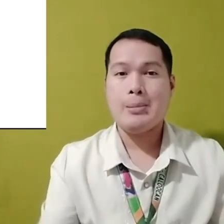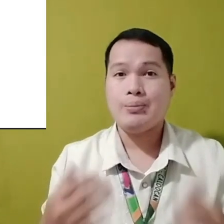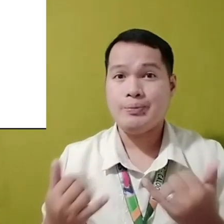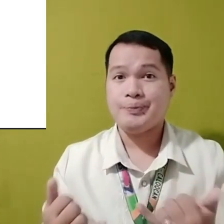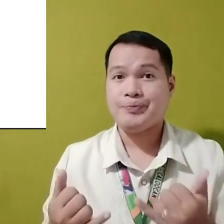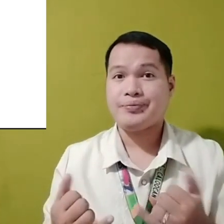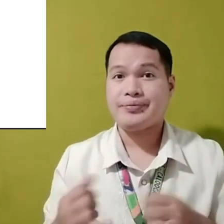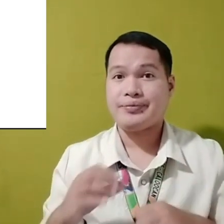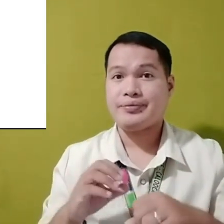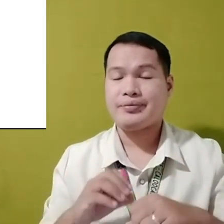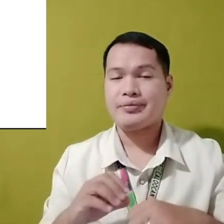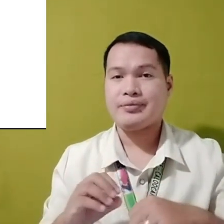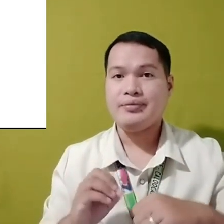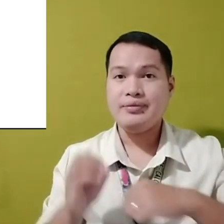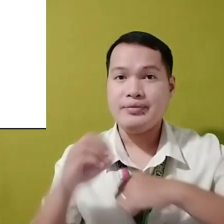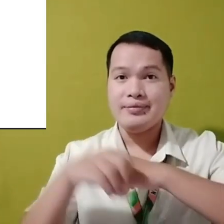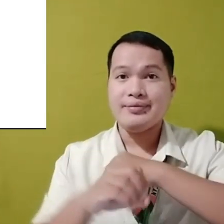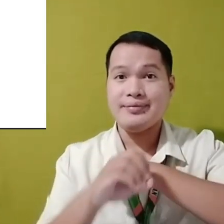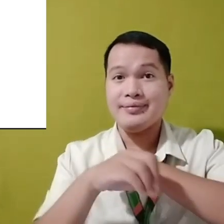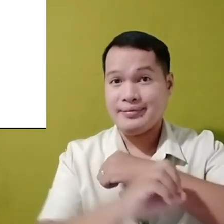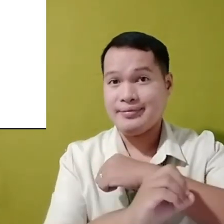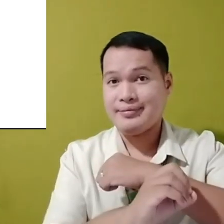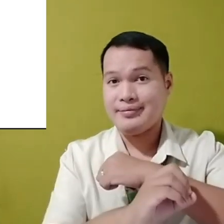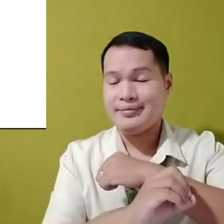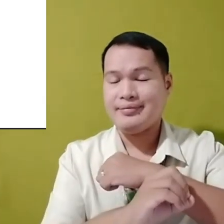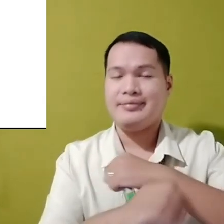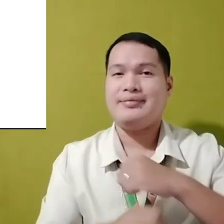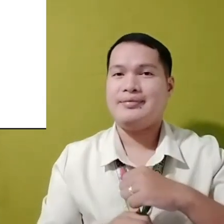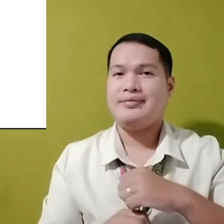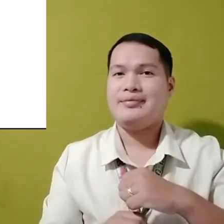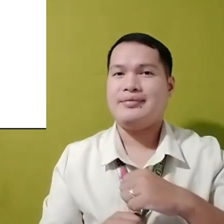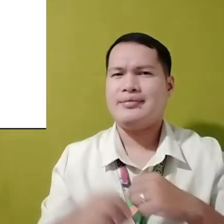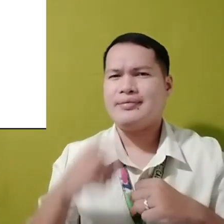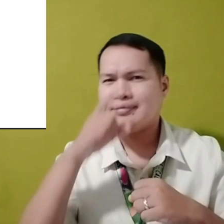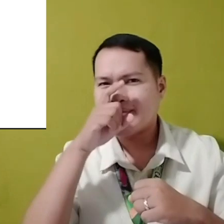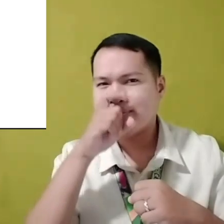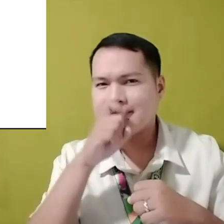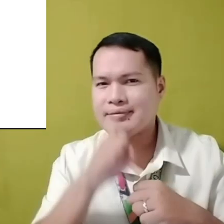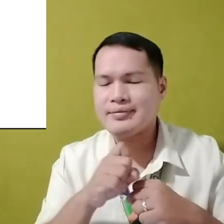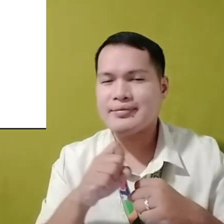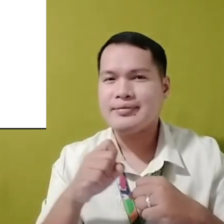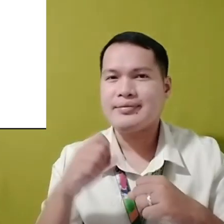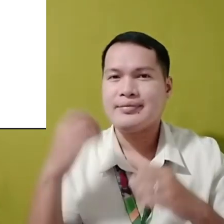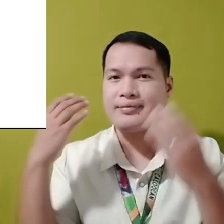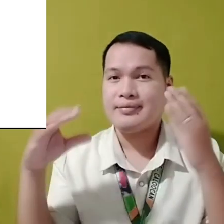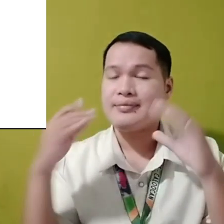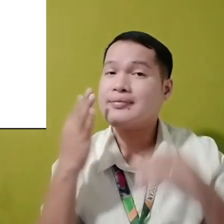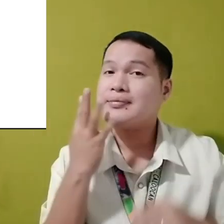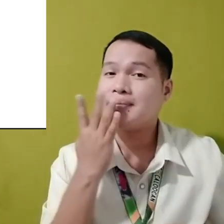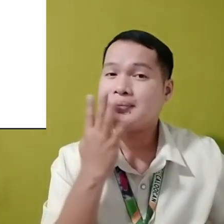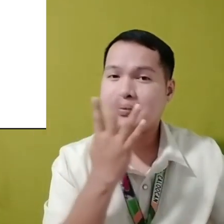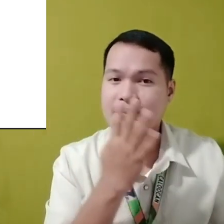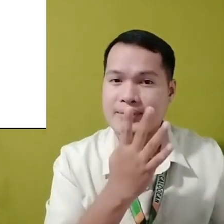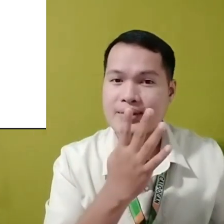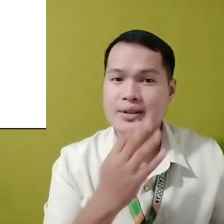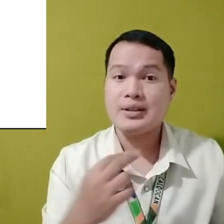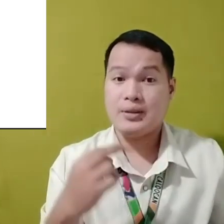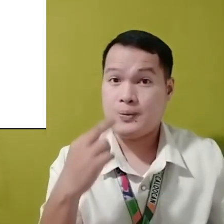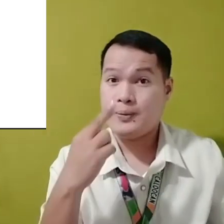Sa chart na age of oceanic Little sphere May kukumpara natin ang edad dito